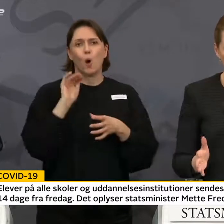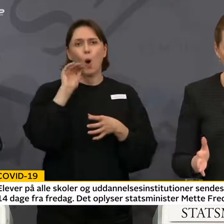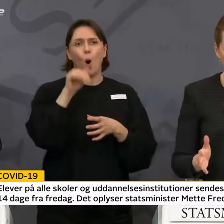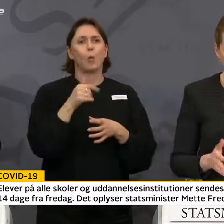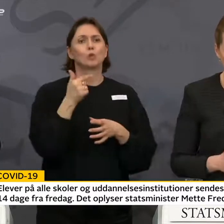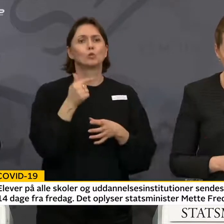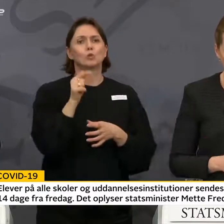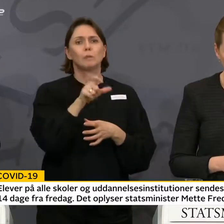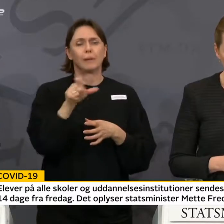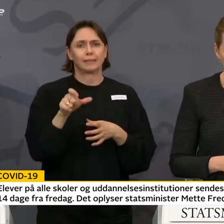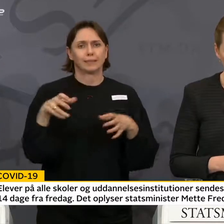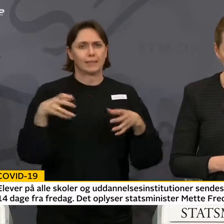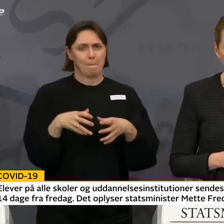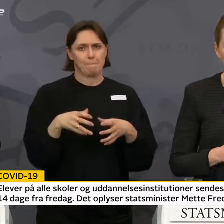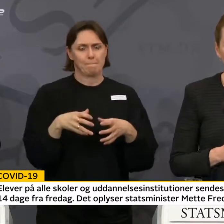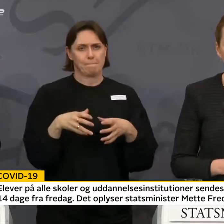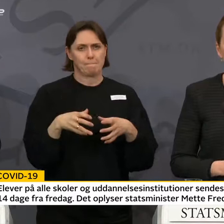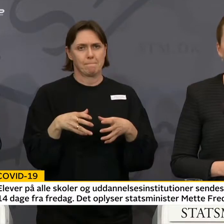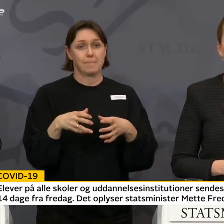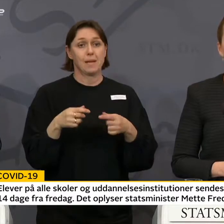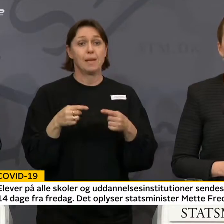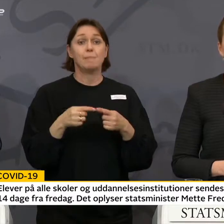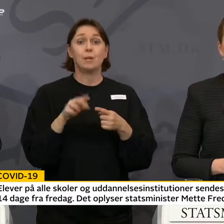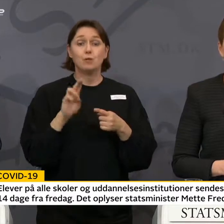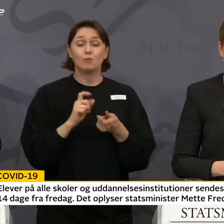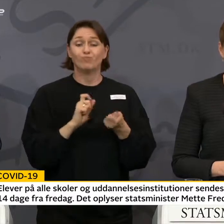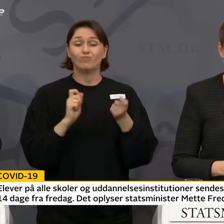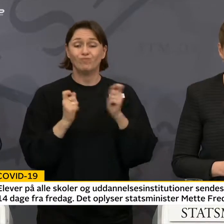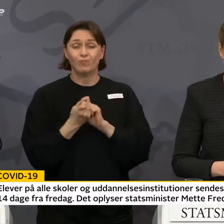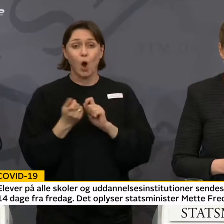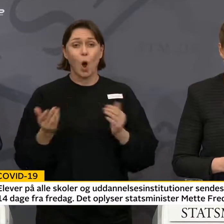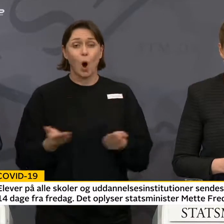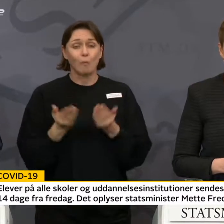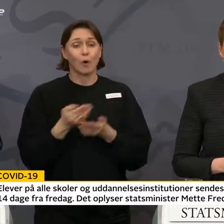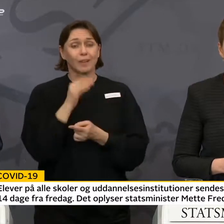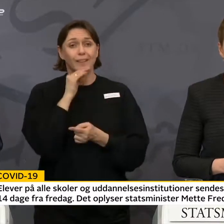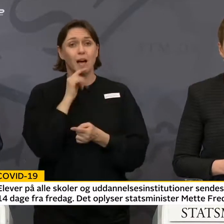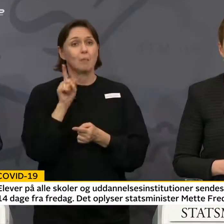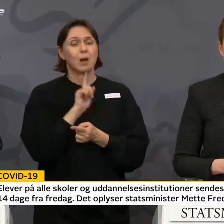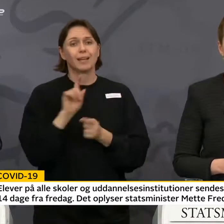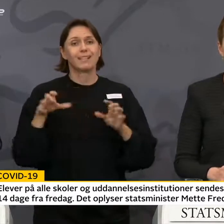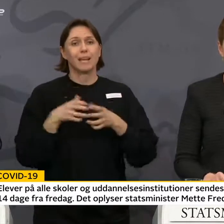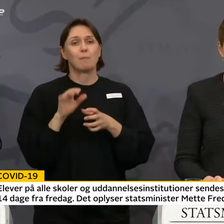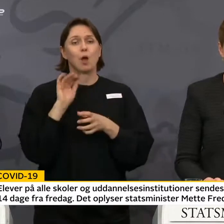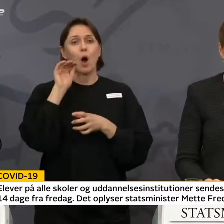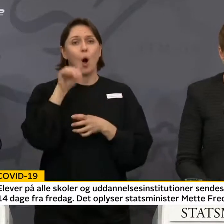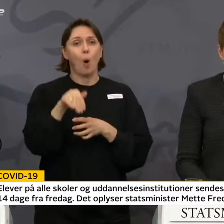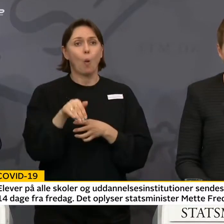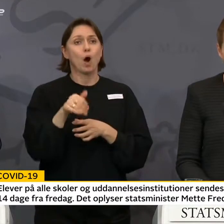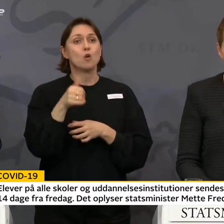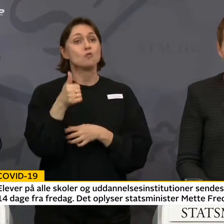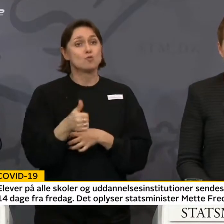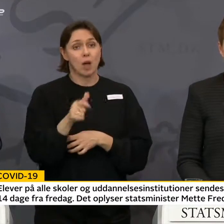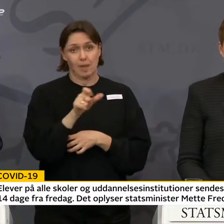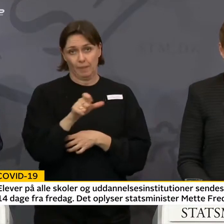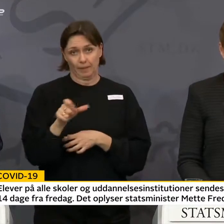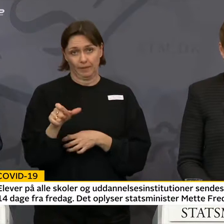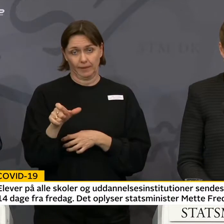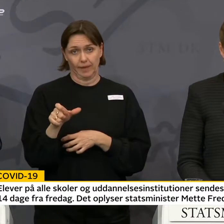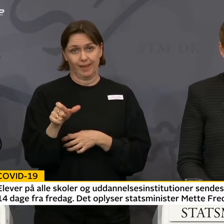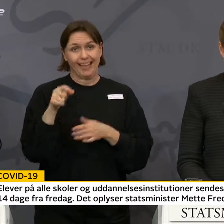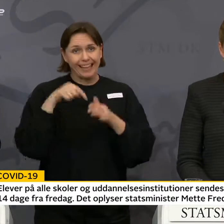1000 mennesker. Nu lyder opfordringen herfra til, at man ikke samler flere end 100 mennesker